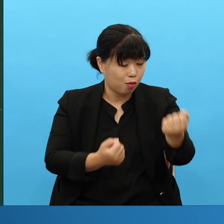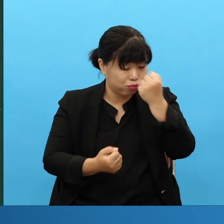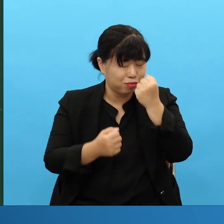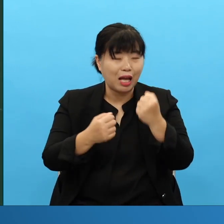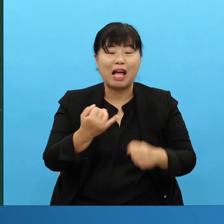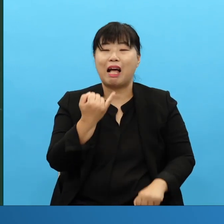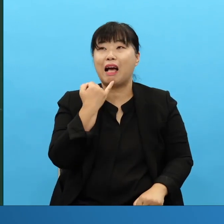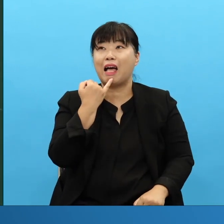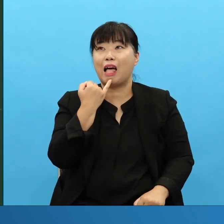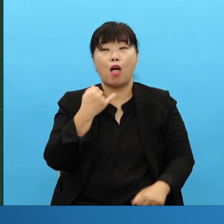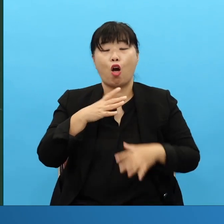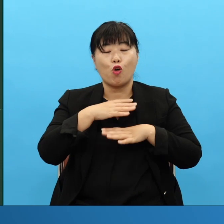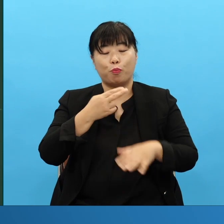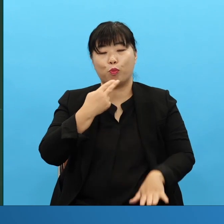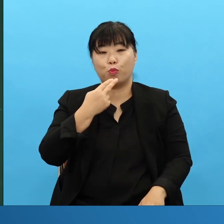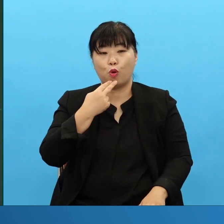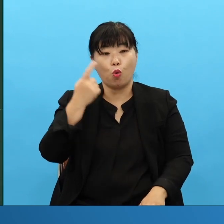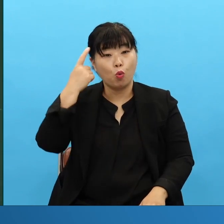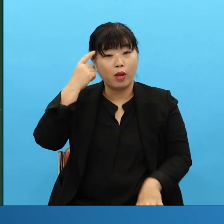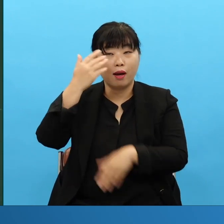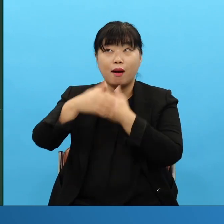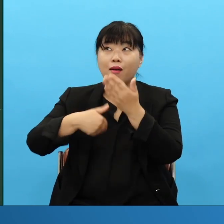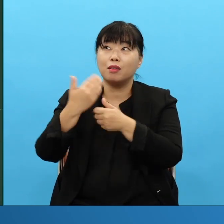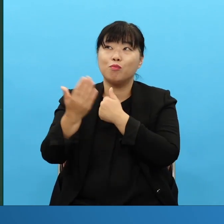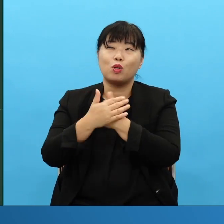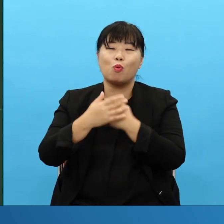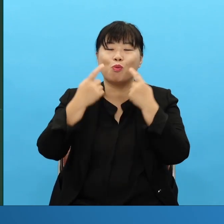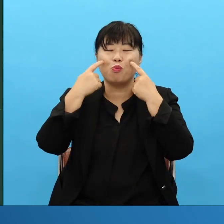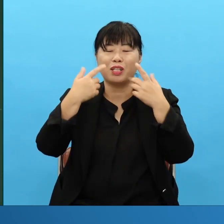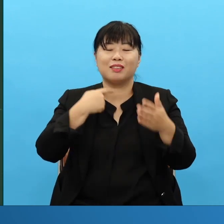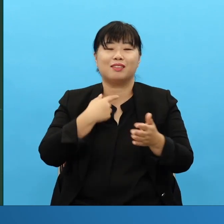그래서 아직 이 한 번도 체험 안 된 사람은요 오늘 밤이라도 집중기도 한번 해보세요